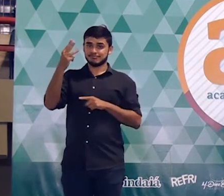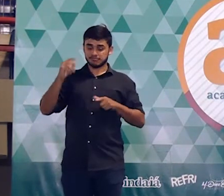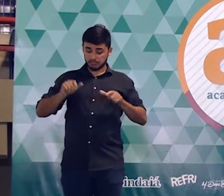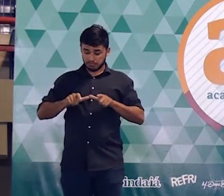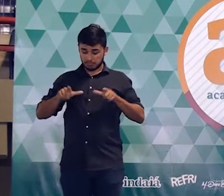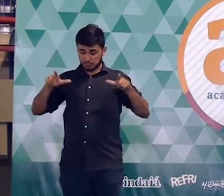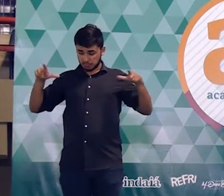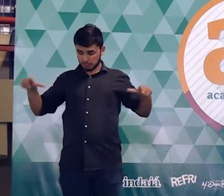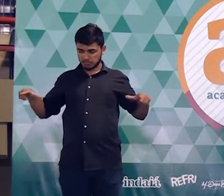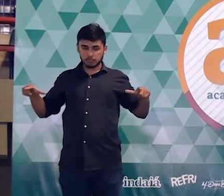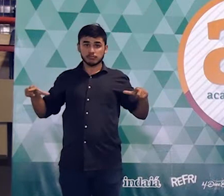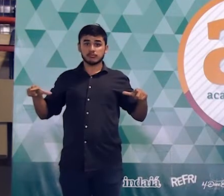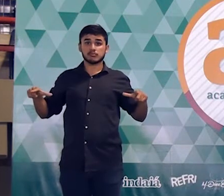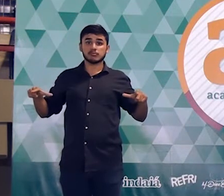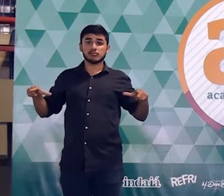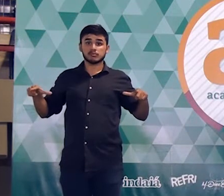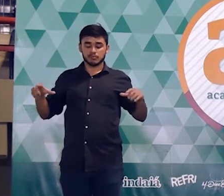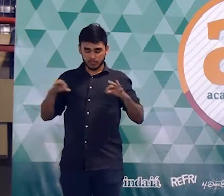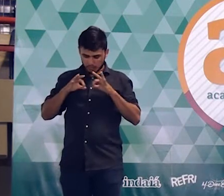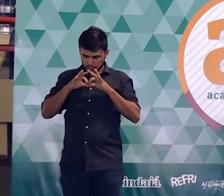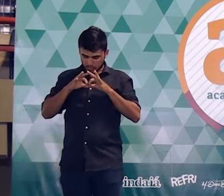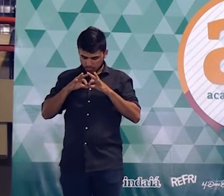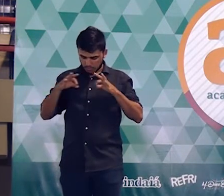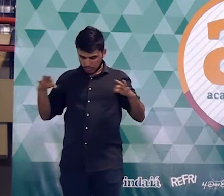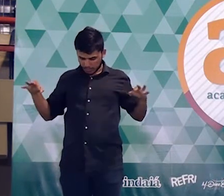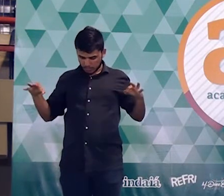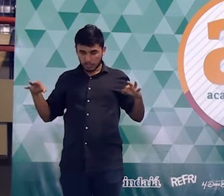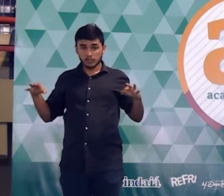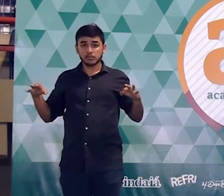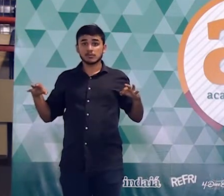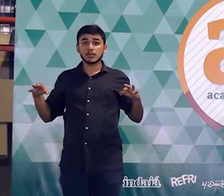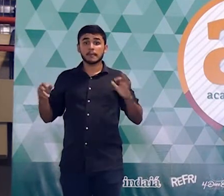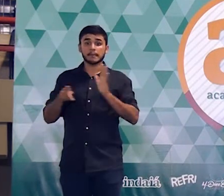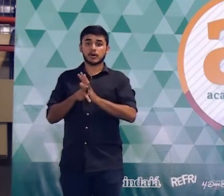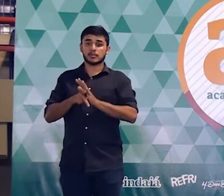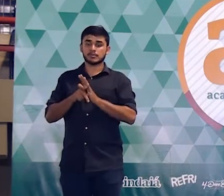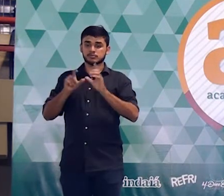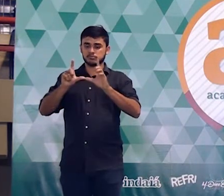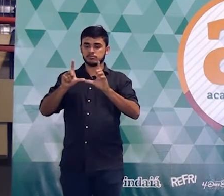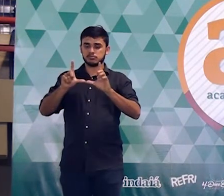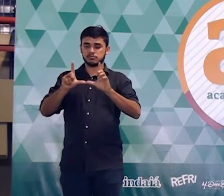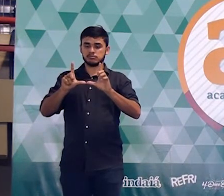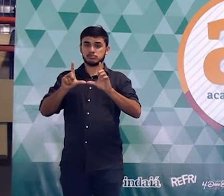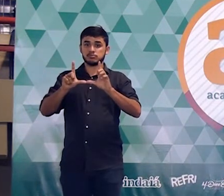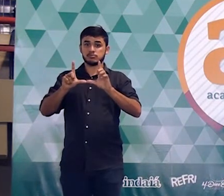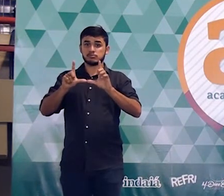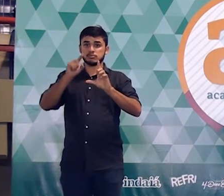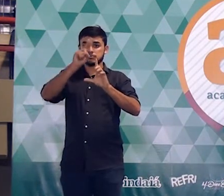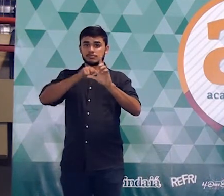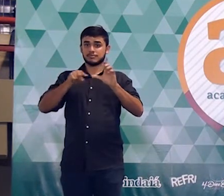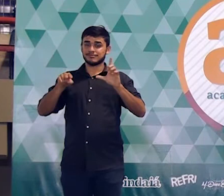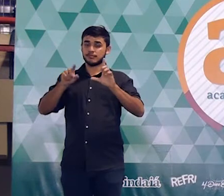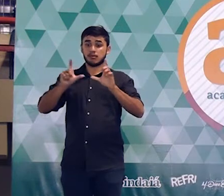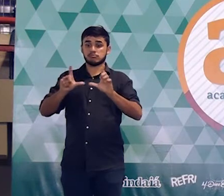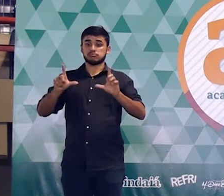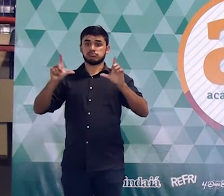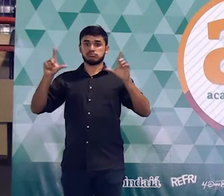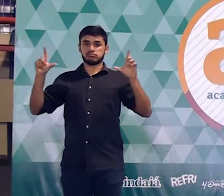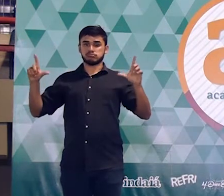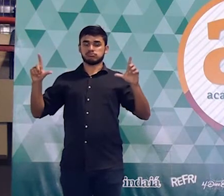vai triplicar a medida do lado desse quadrado. E aí é o seguinte, eu vou